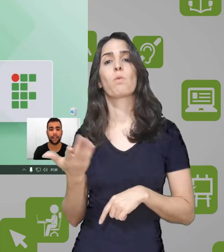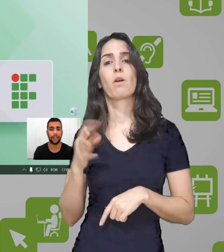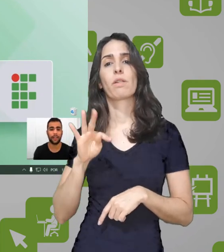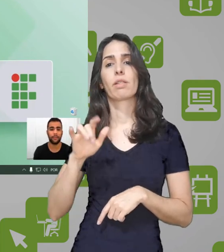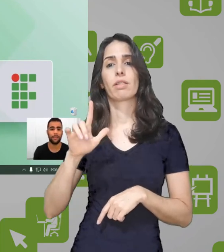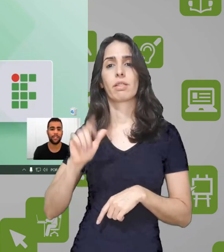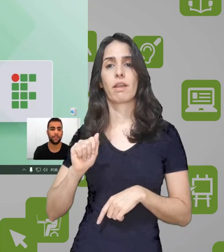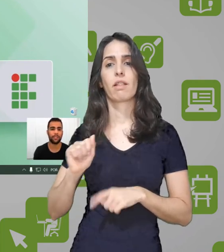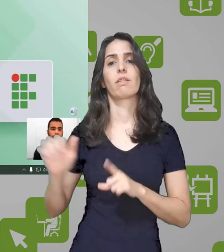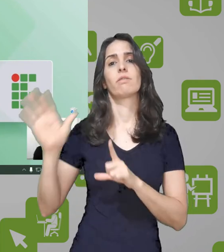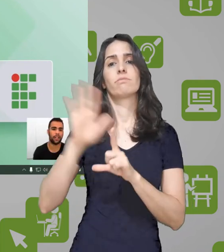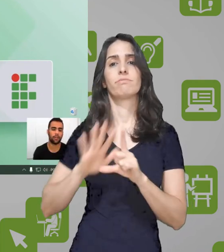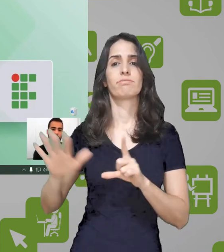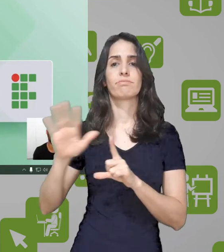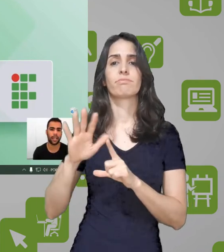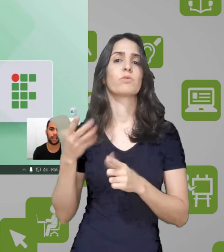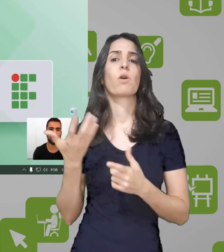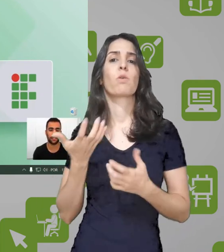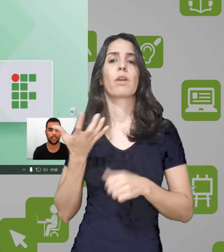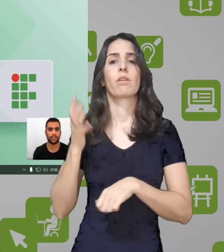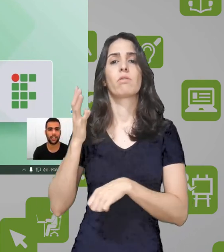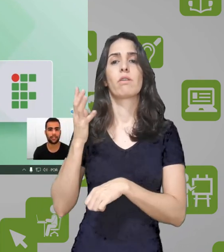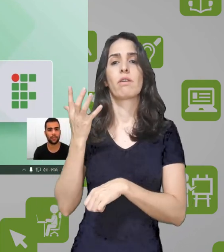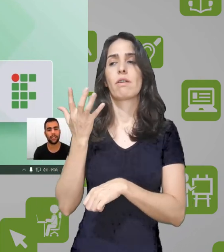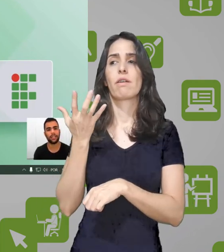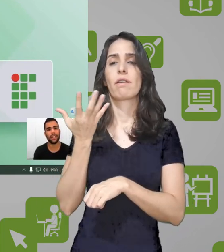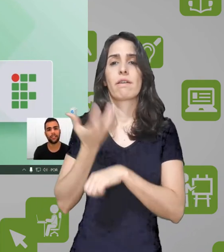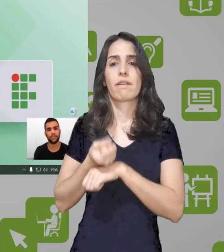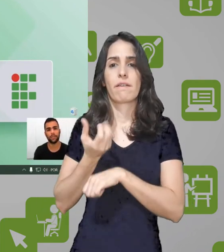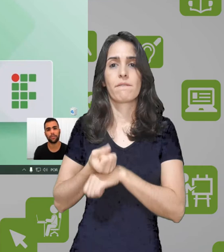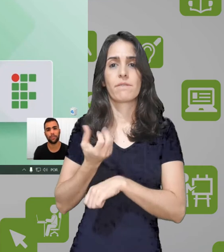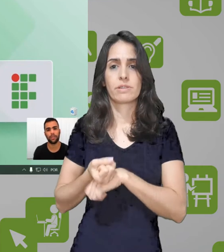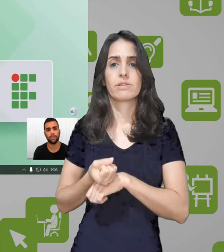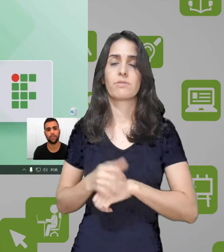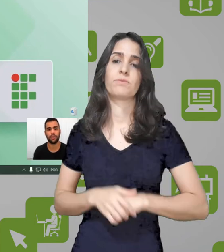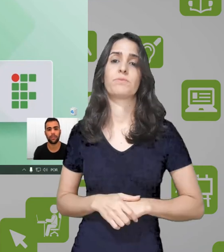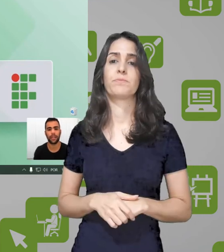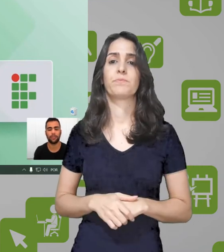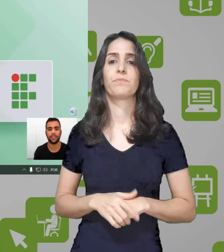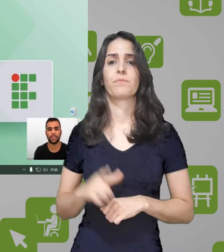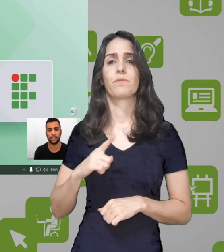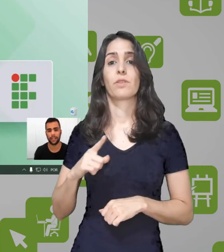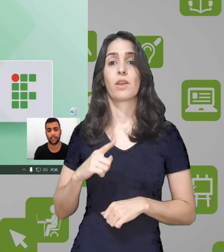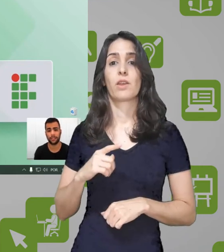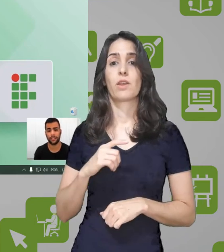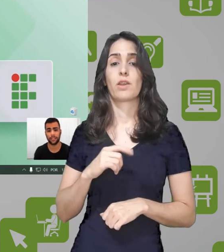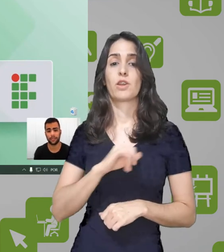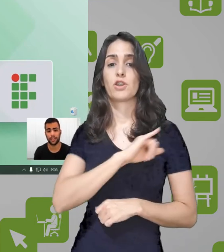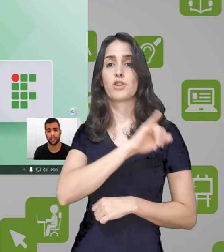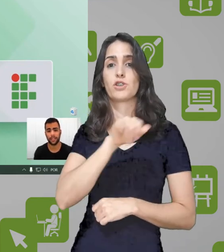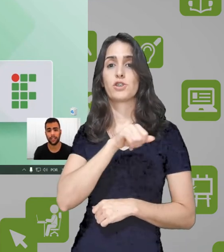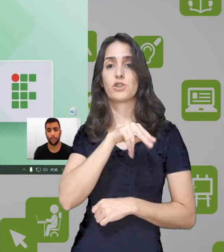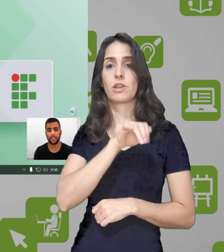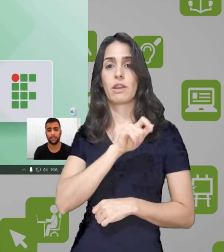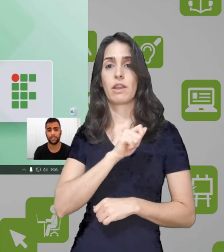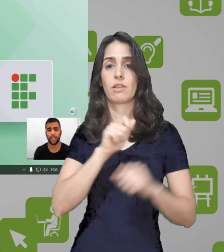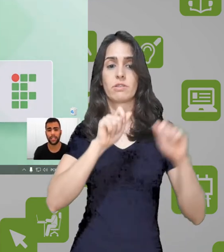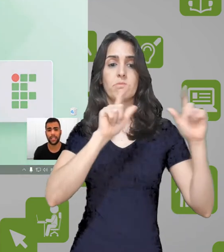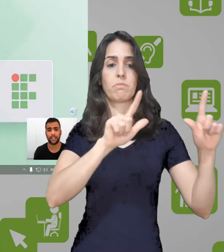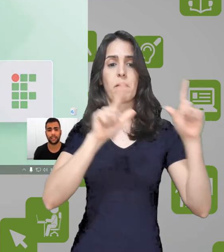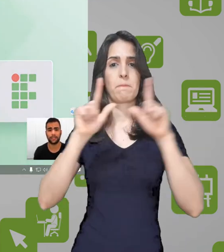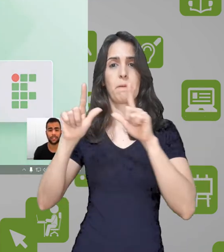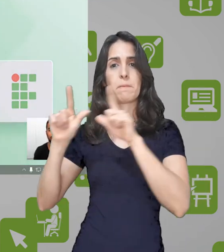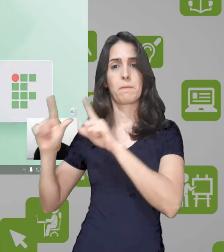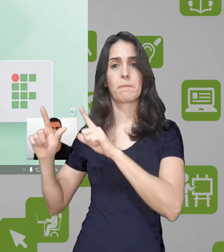ele vai me pedir para escolher qual tela das conectadas no meu dispositivo eu quero fazer a gravação. Na opção